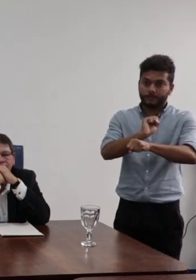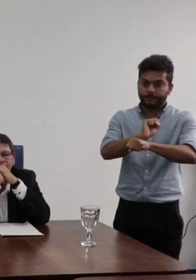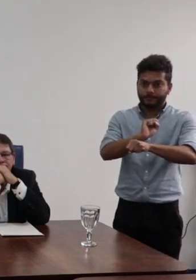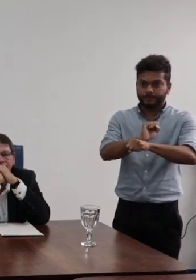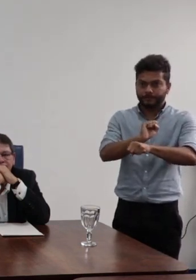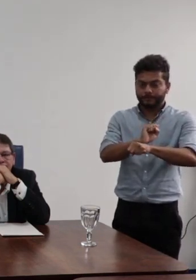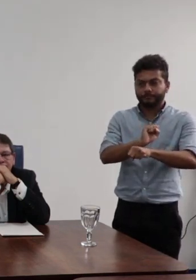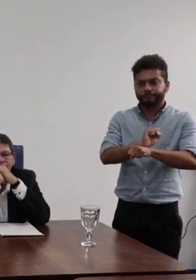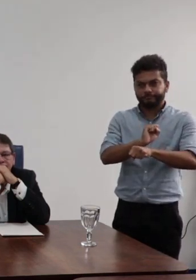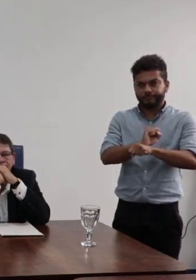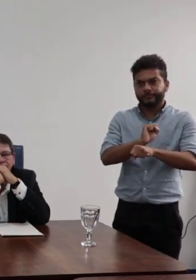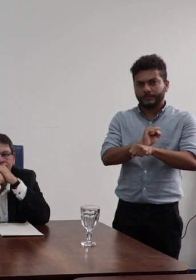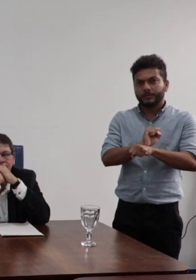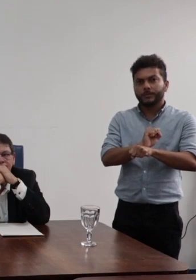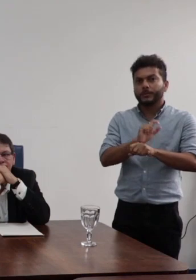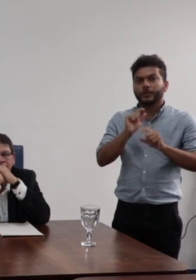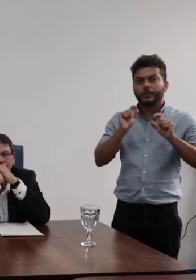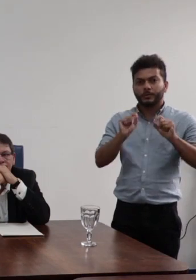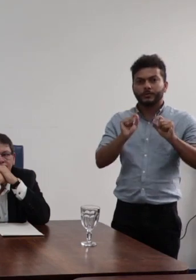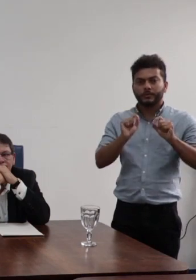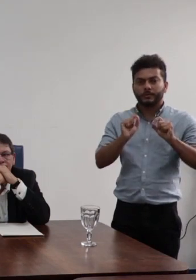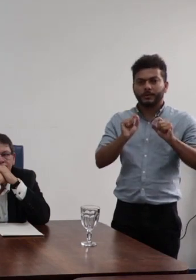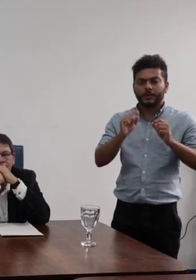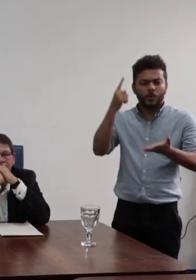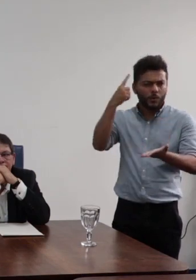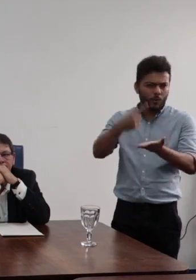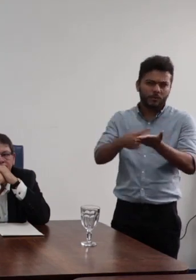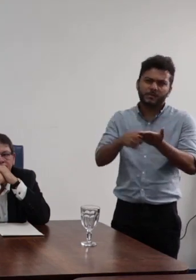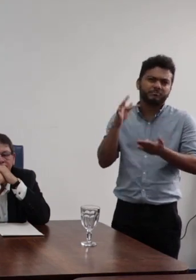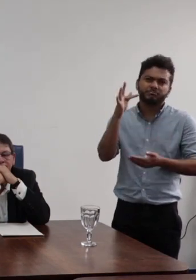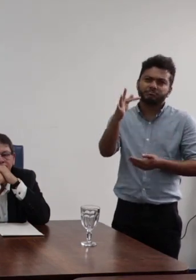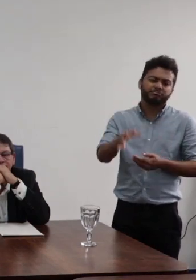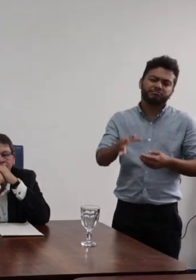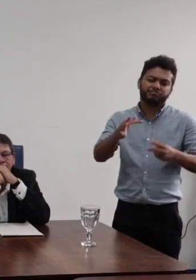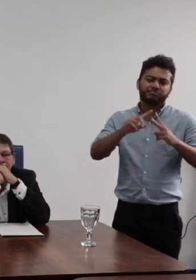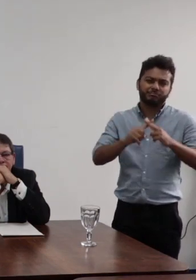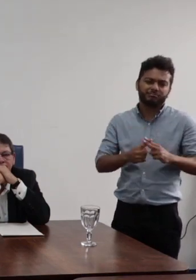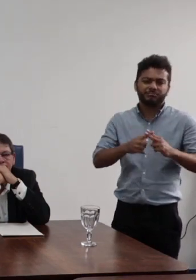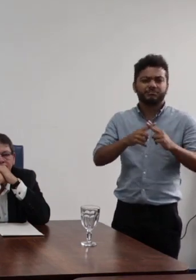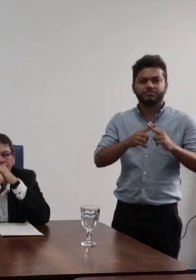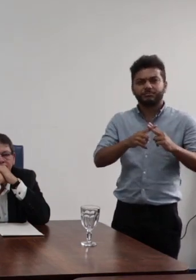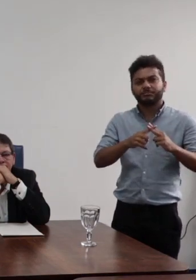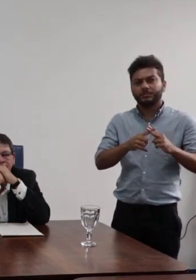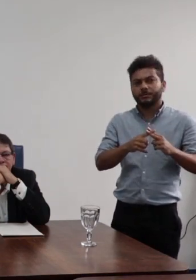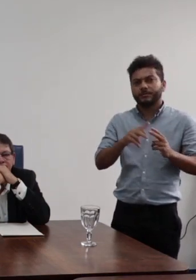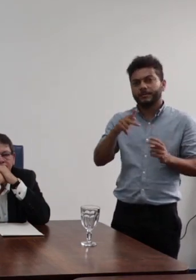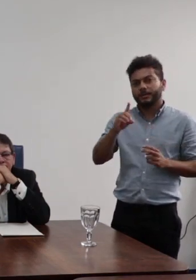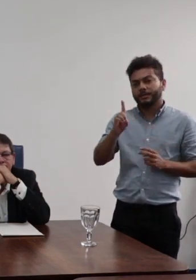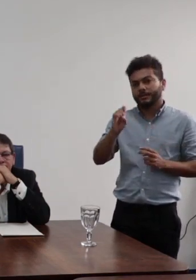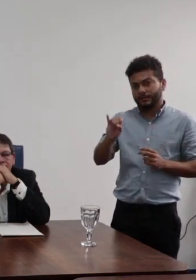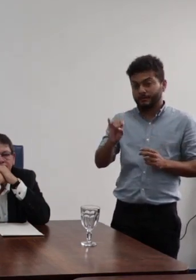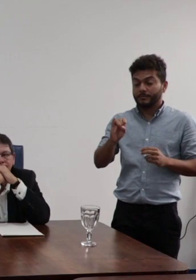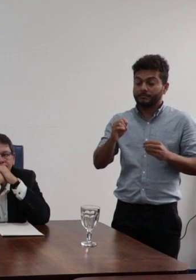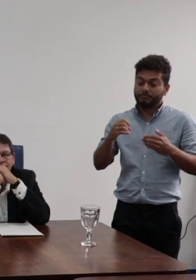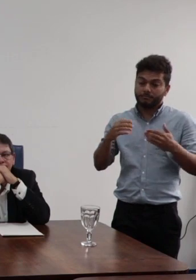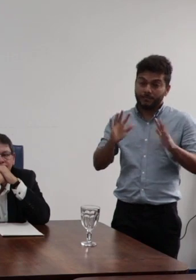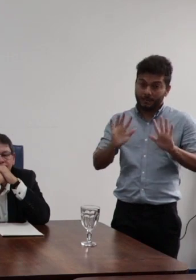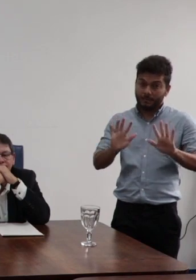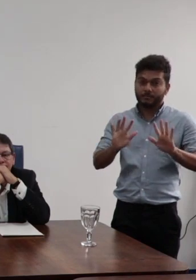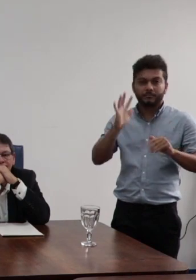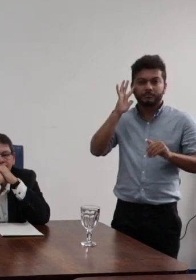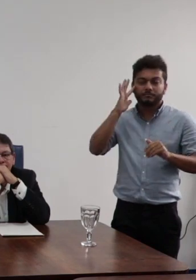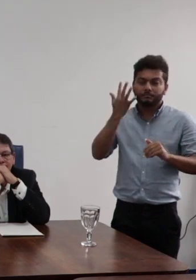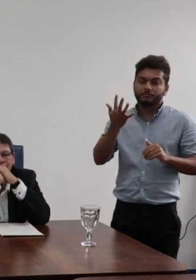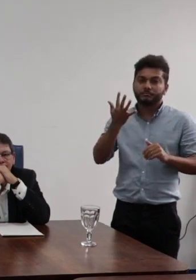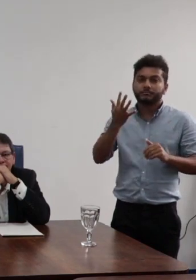para que essa revisão acontecesse no momento posterior. obviamente que como consequência disso, a gente